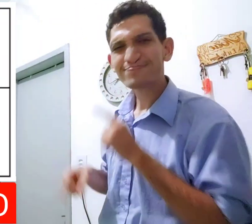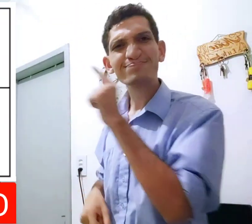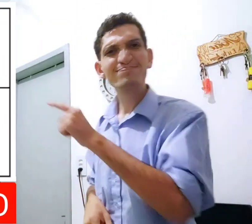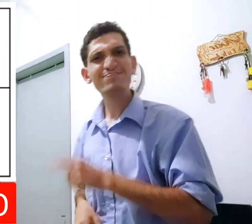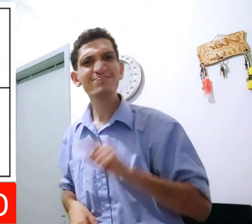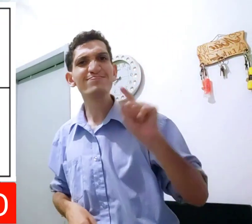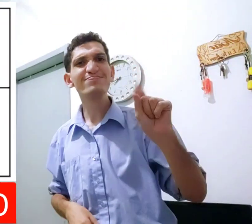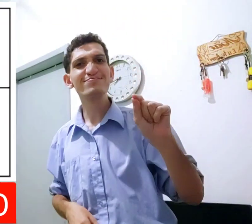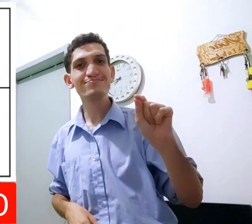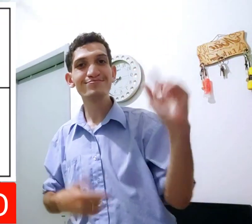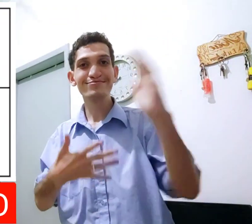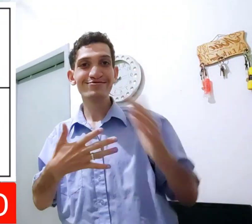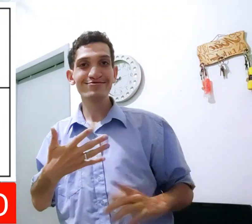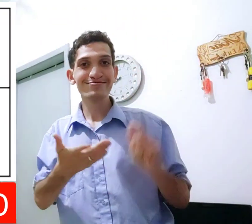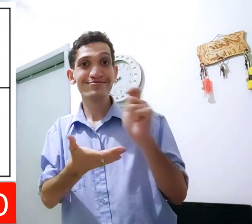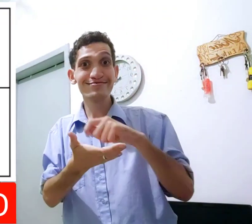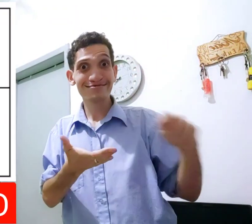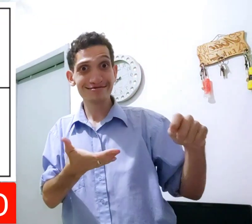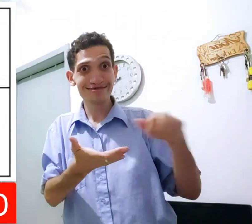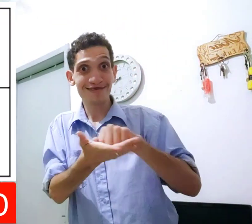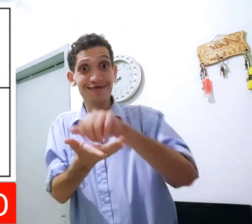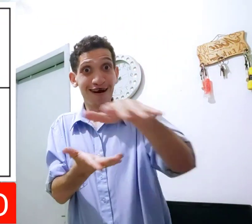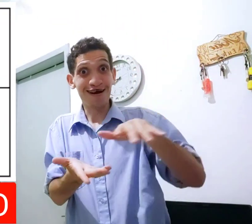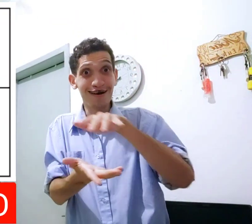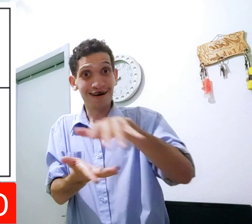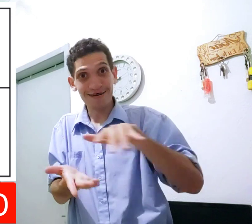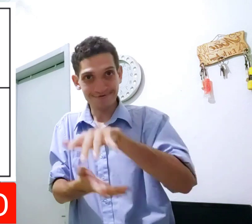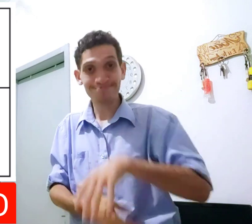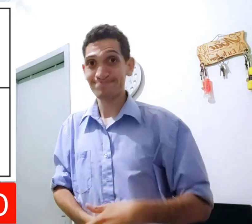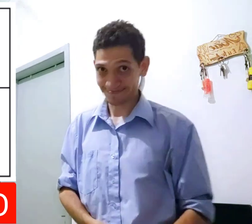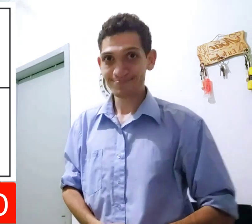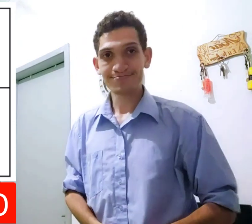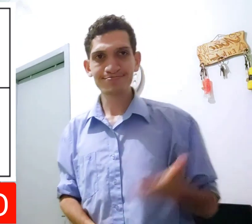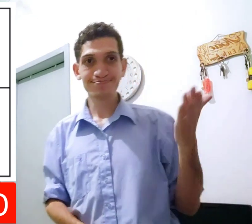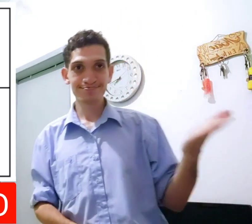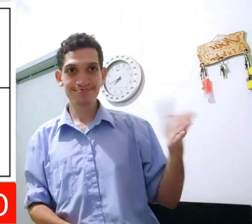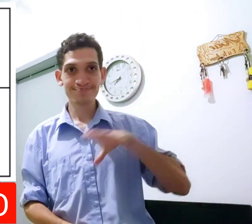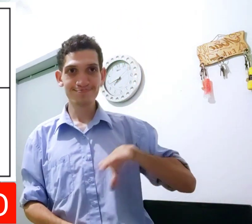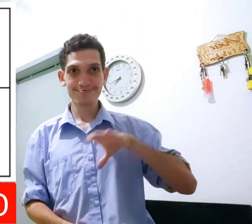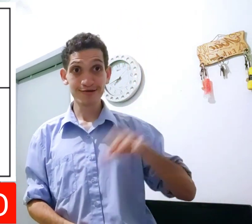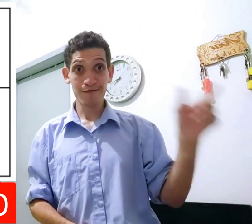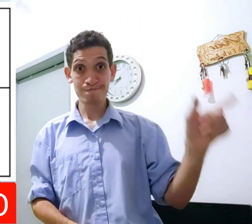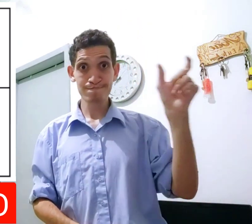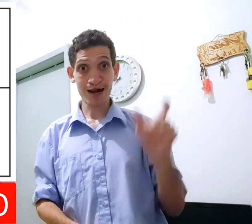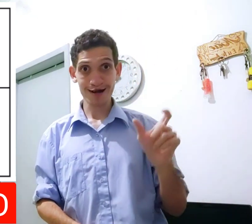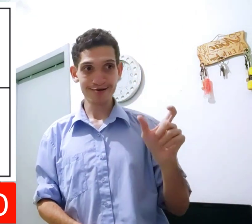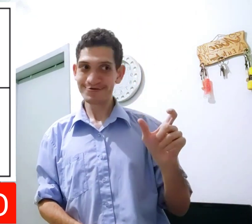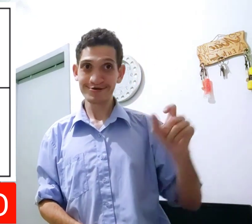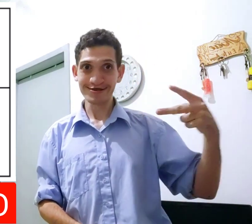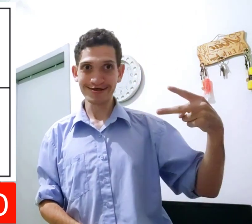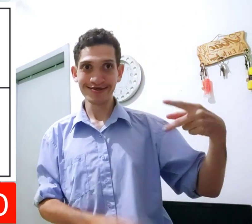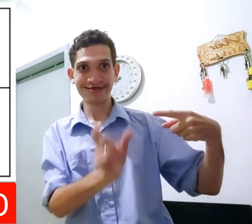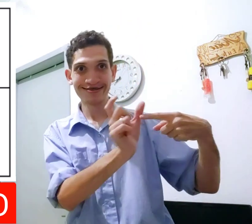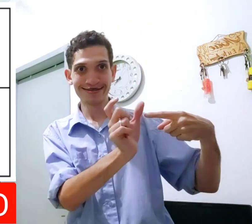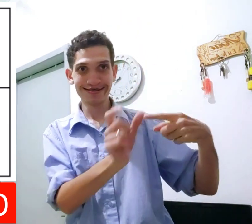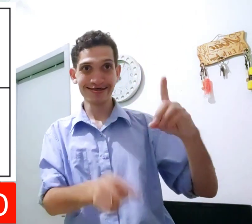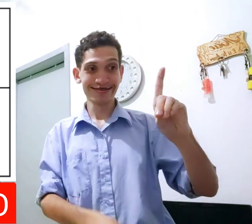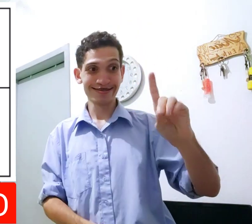Olha isso daqui, isso daqui é livro de inscritos e inscrições. E o que é o que é a palavra? Duas